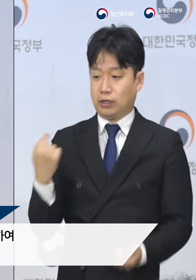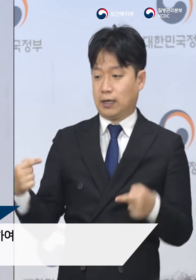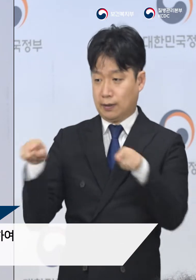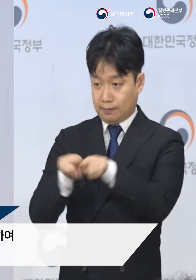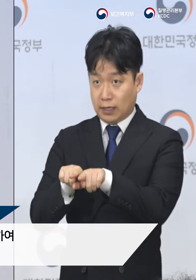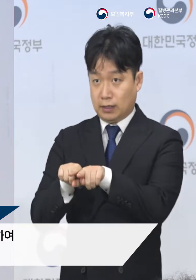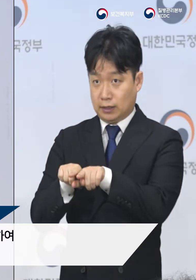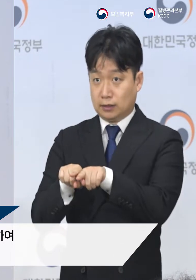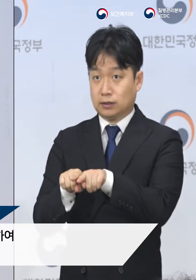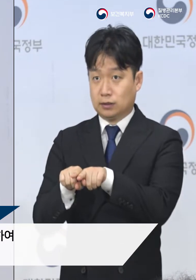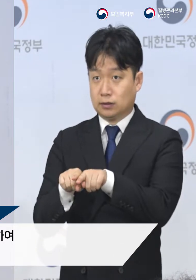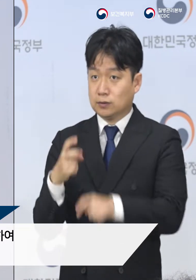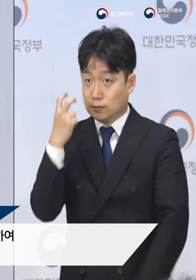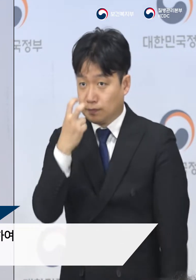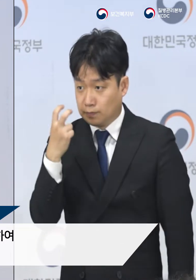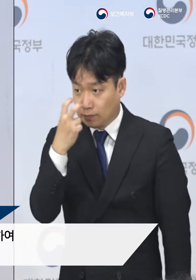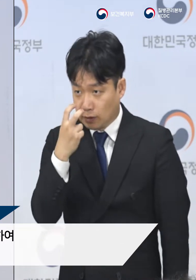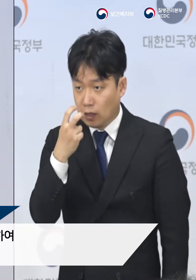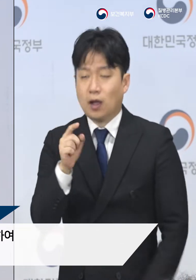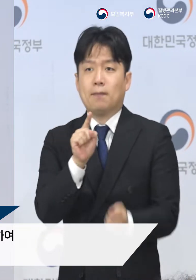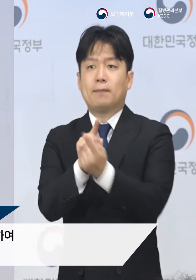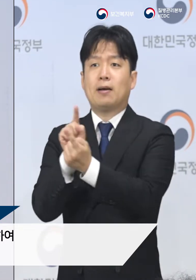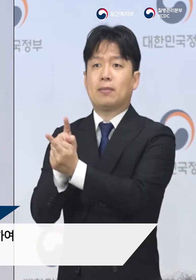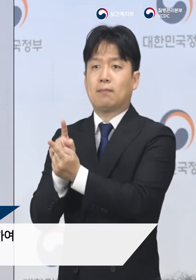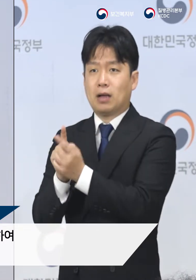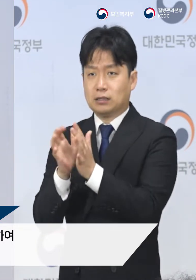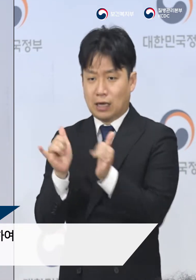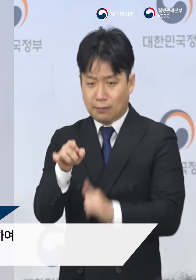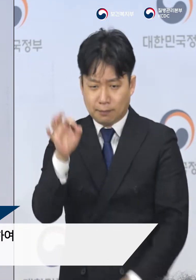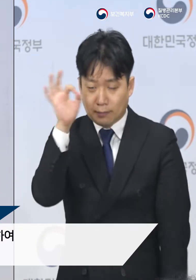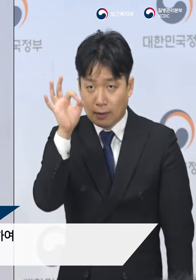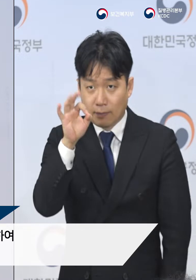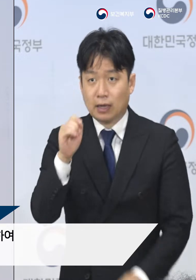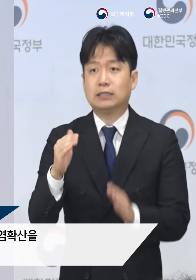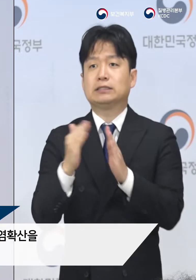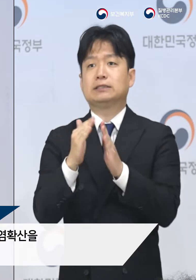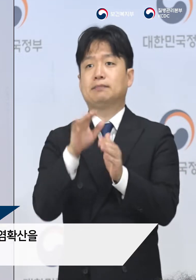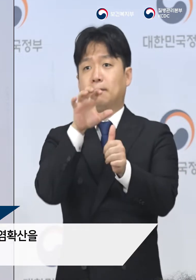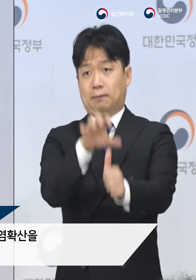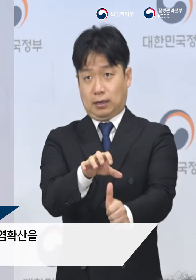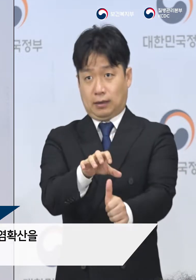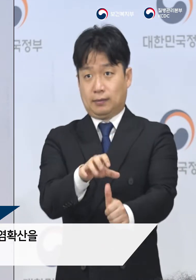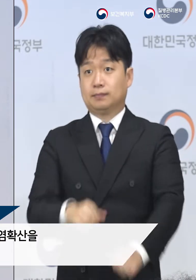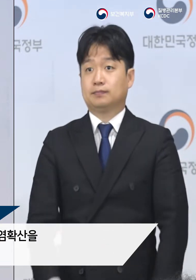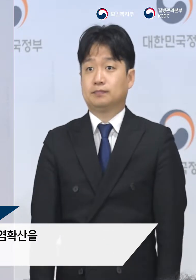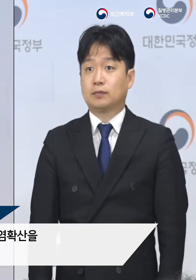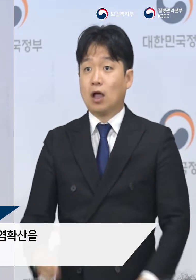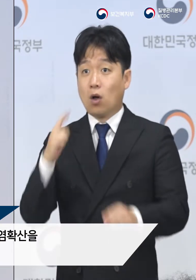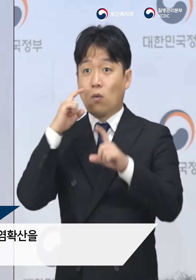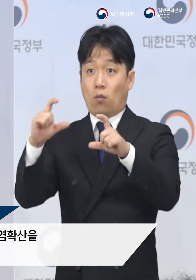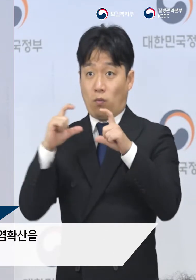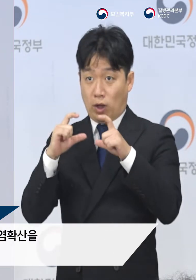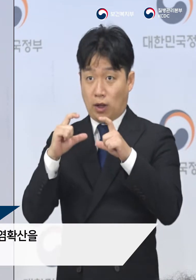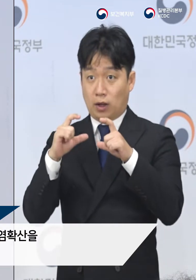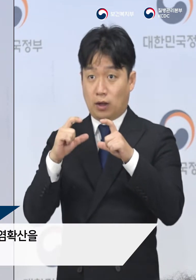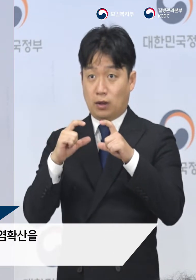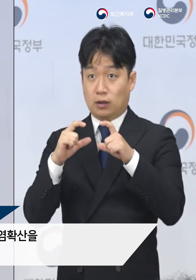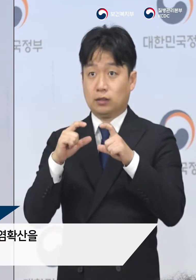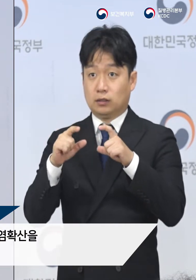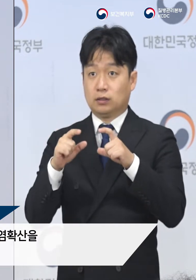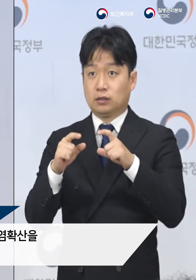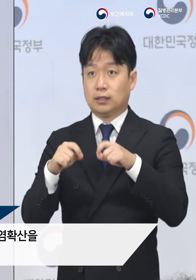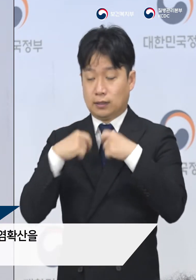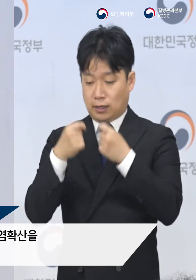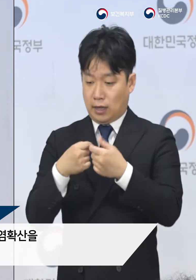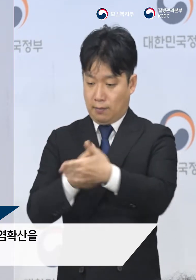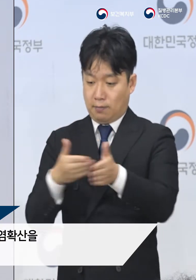역학조사를 실시하며 접촉자를 찾아 격리하고 확진되는 환자들은 격리 치료 병상에